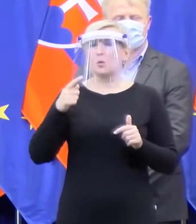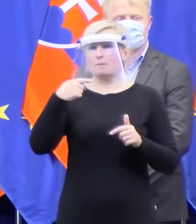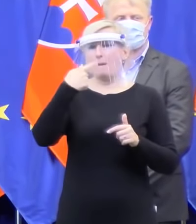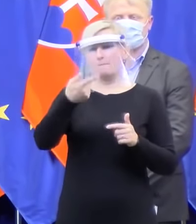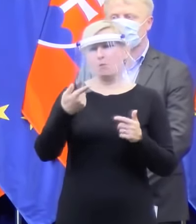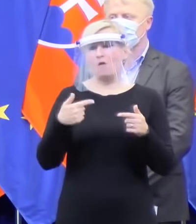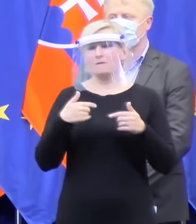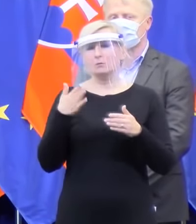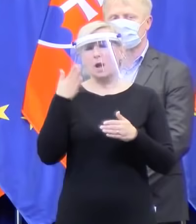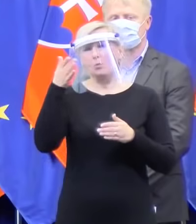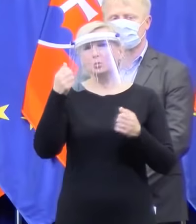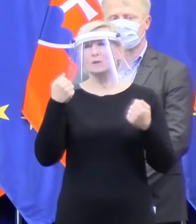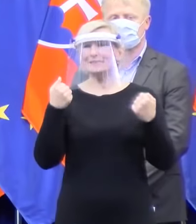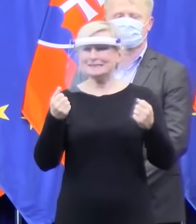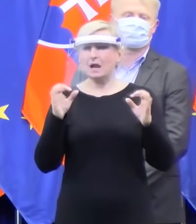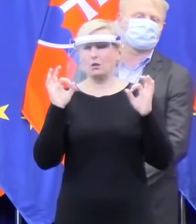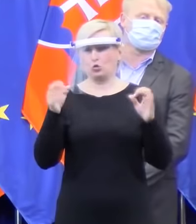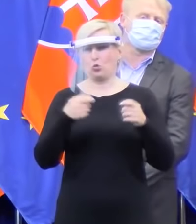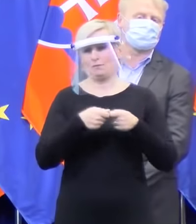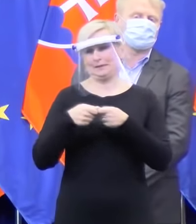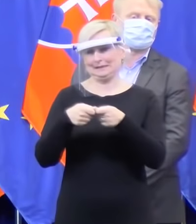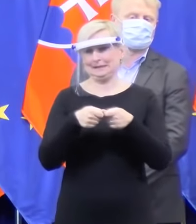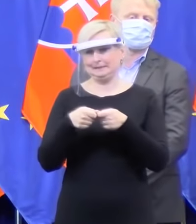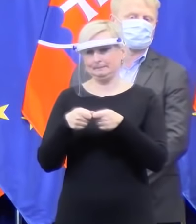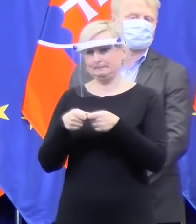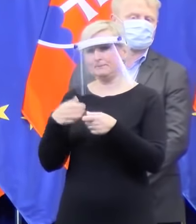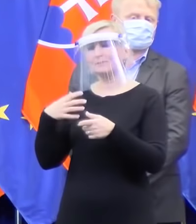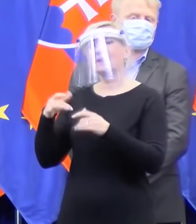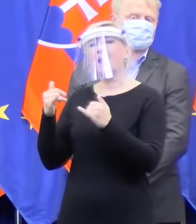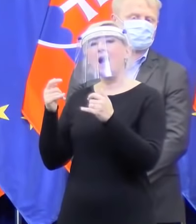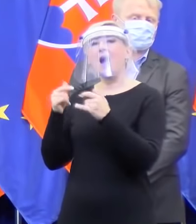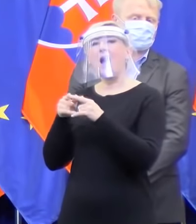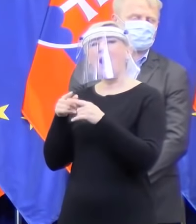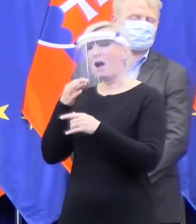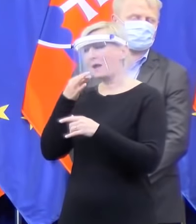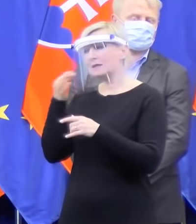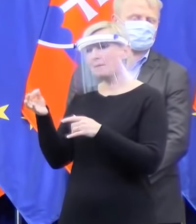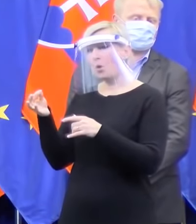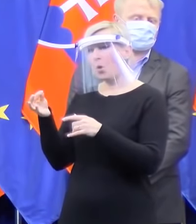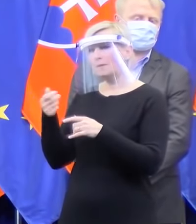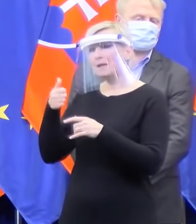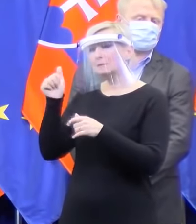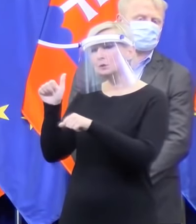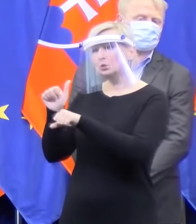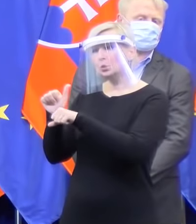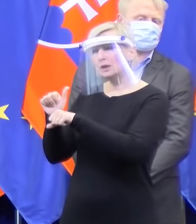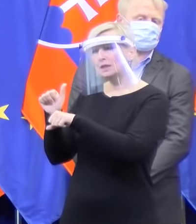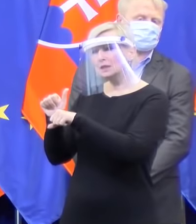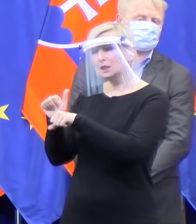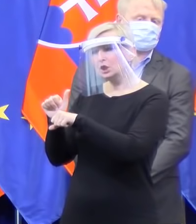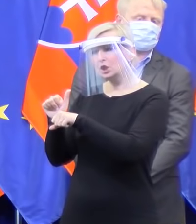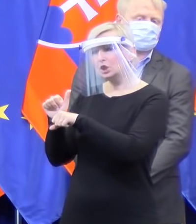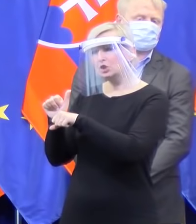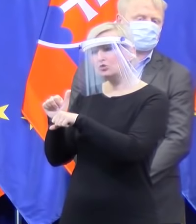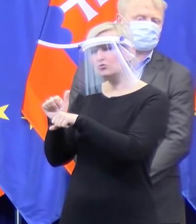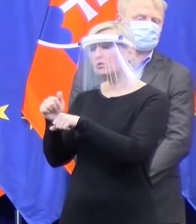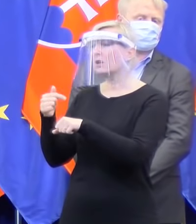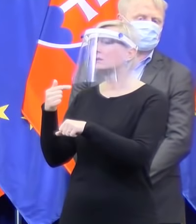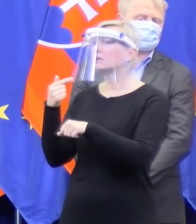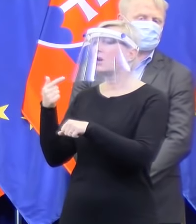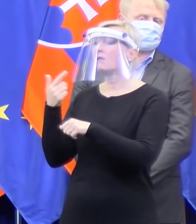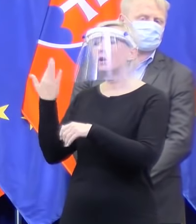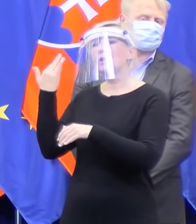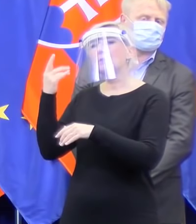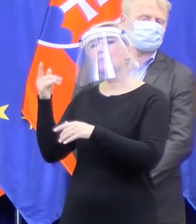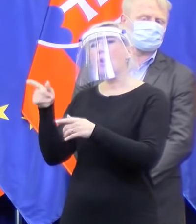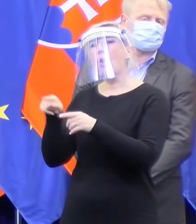Ešte aktuality, nech sa páči. Ja sa chcem opäť, že minulý týždeň sa hovorilo o tom, že máme vlastne kapacitu testovať 600 a 700 z oriek.